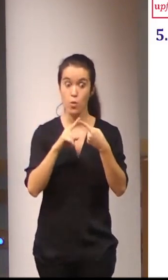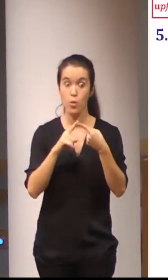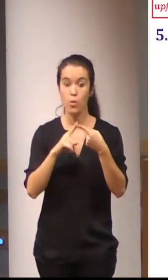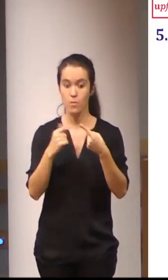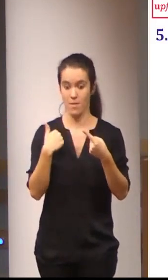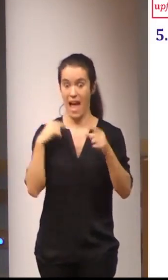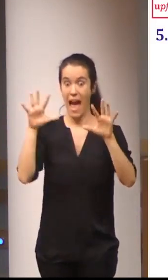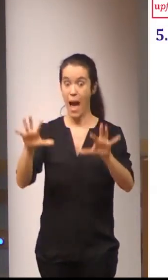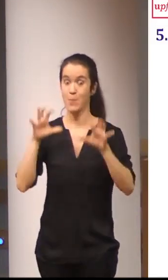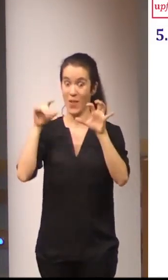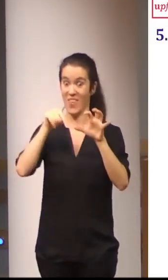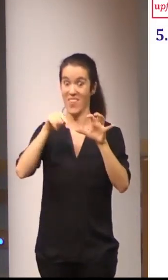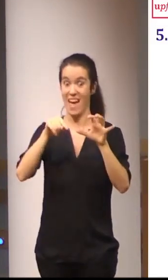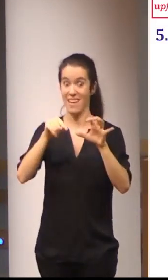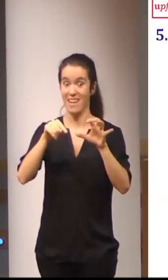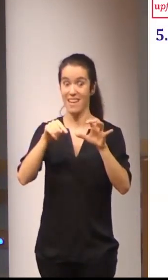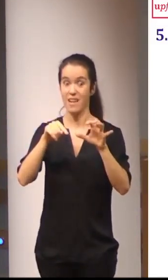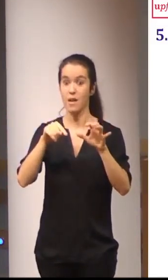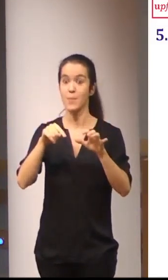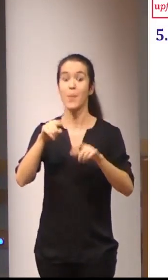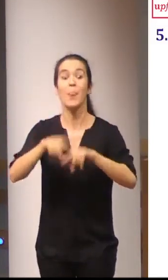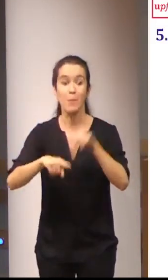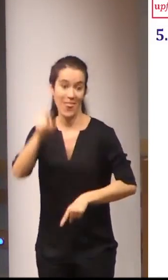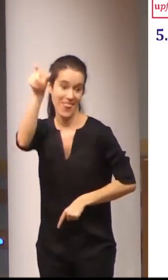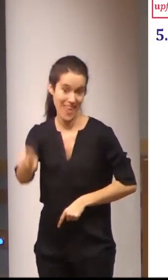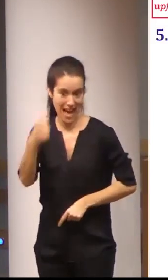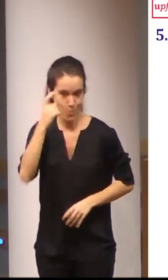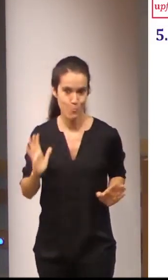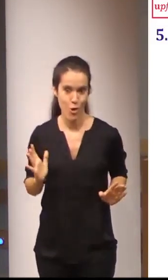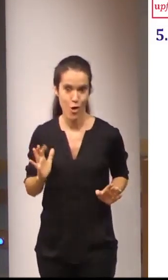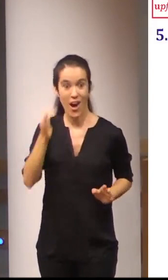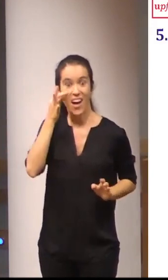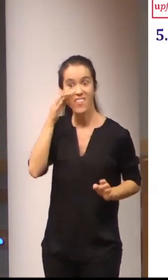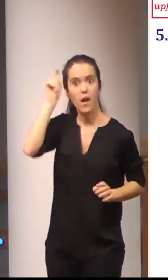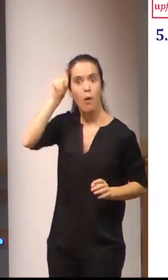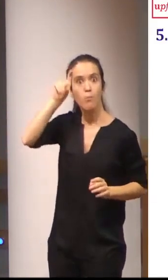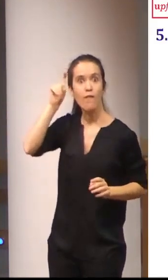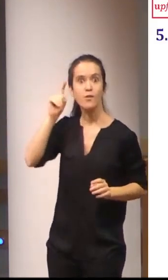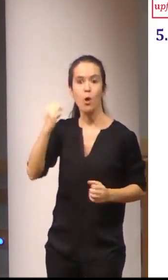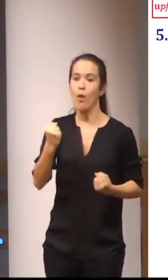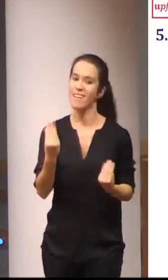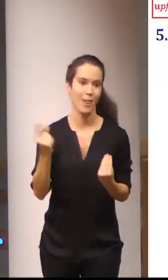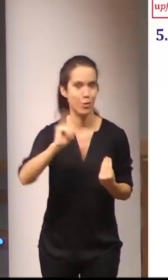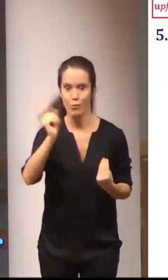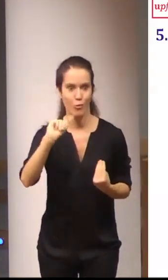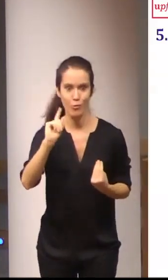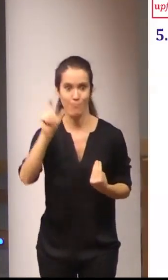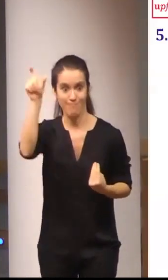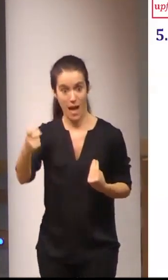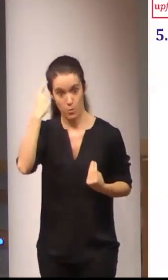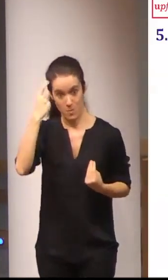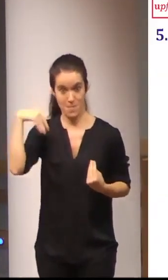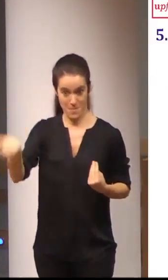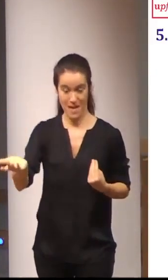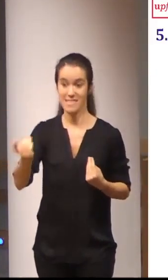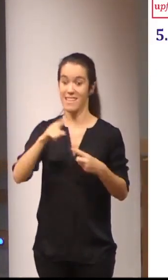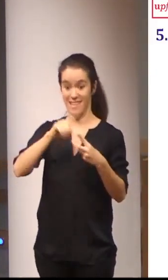aprendizaje dependerá del propio estudiante ya no dependerá del docente y dos que parte de este aprendizaje como